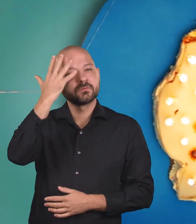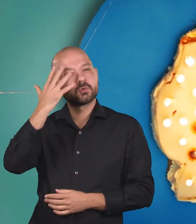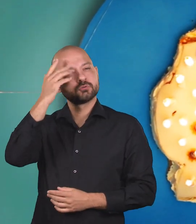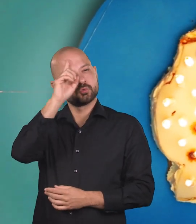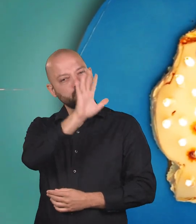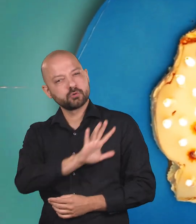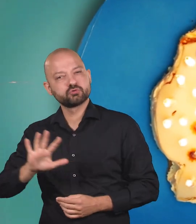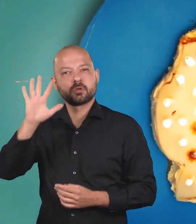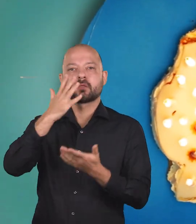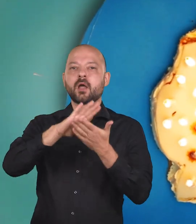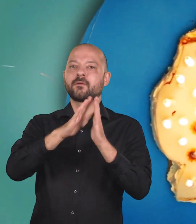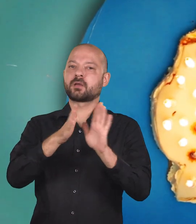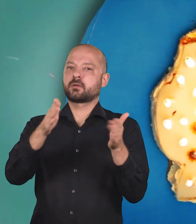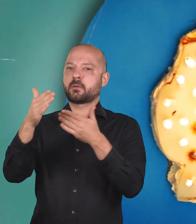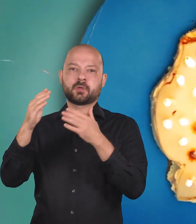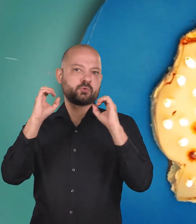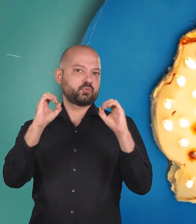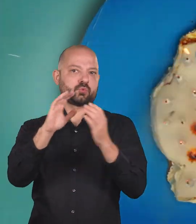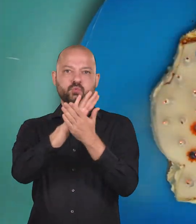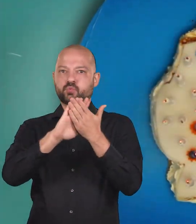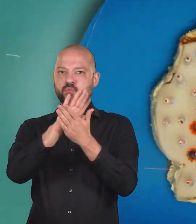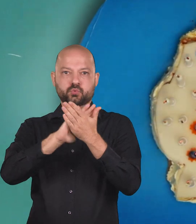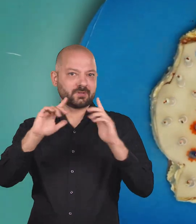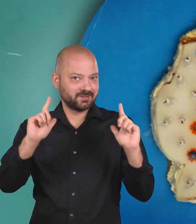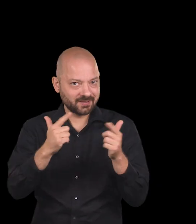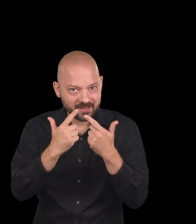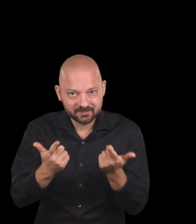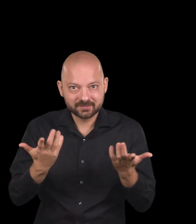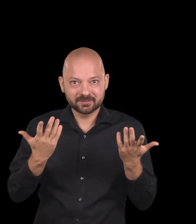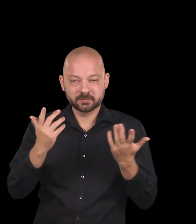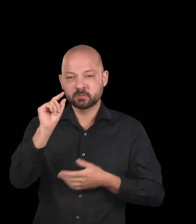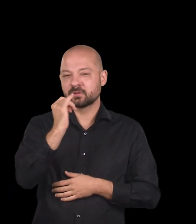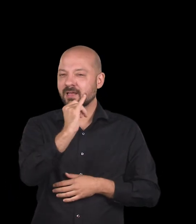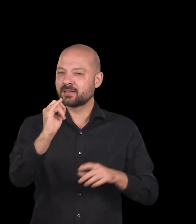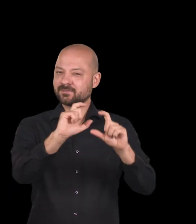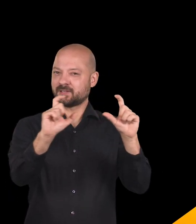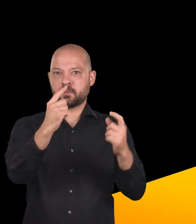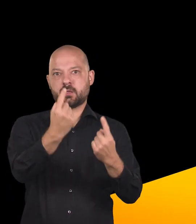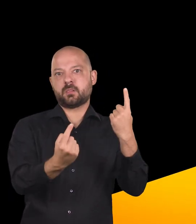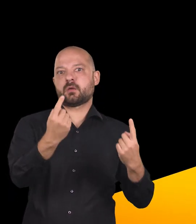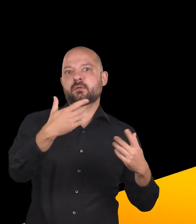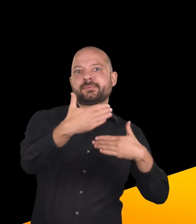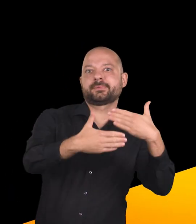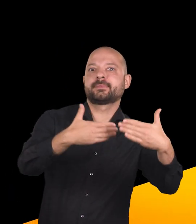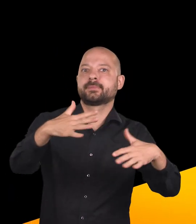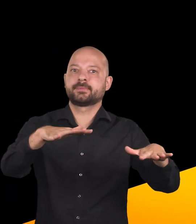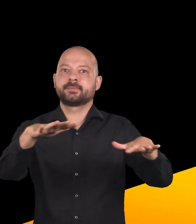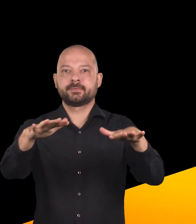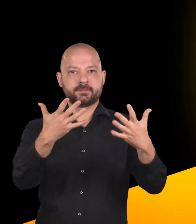Was wäre, wenn es die Handwerkskammern in Deutschland nicht gäbe? Nun, dann wäre jeder Betrieb auf sich alleine gestellt. Jeder müsste